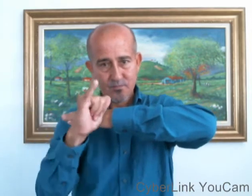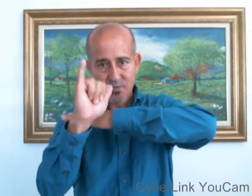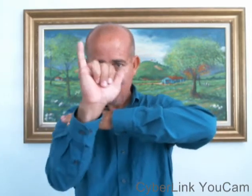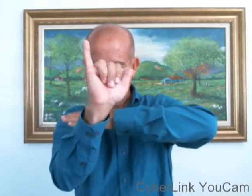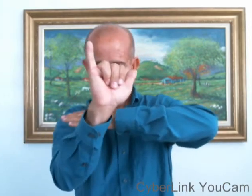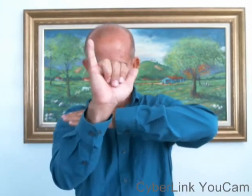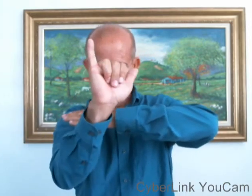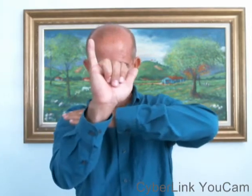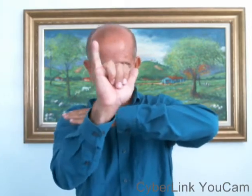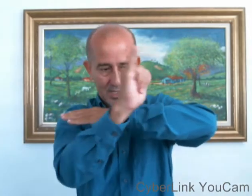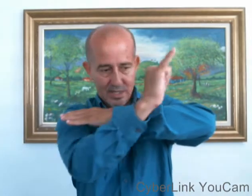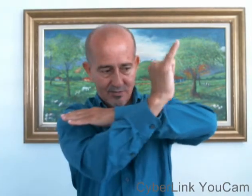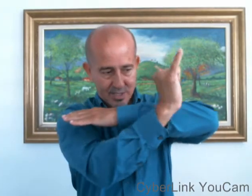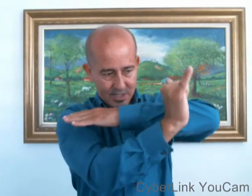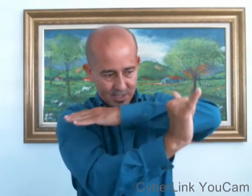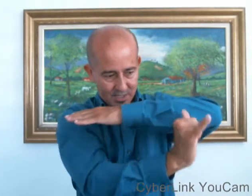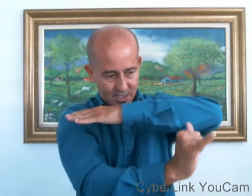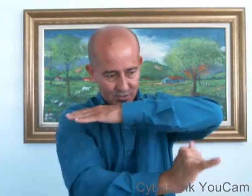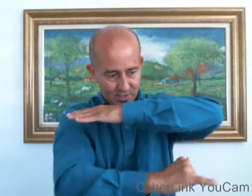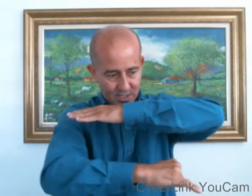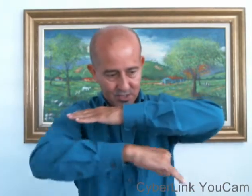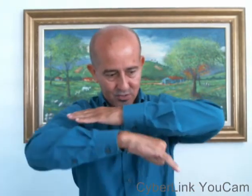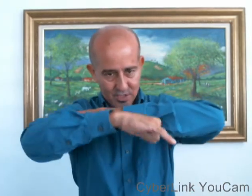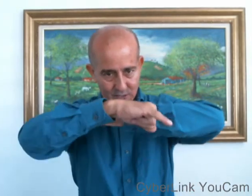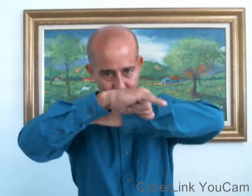Simulando la cola de la ballena entrando y saliendo del agua.